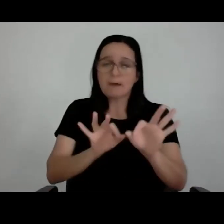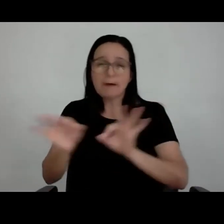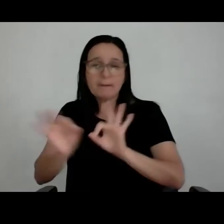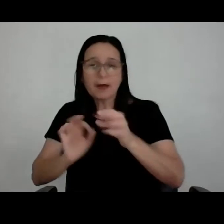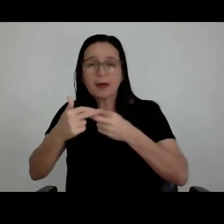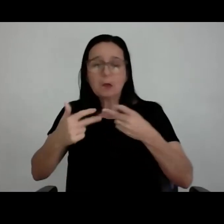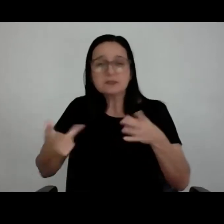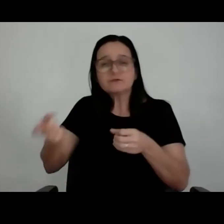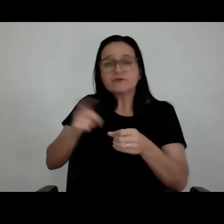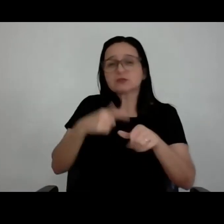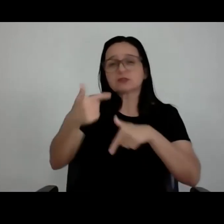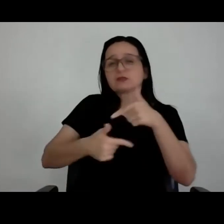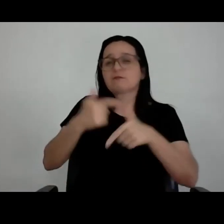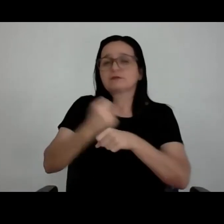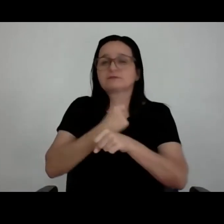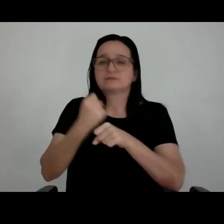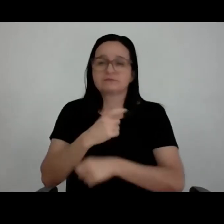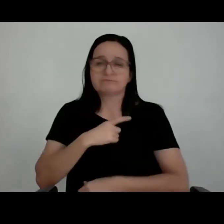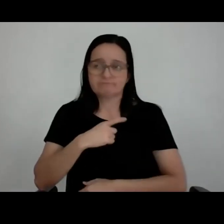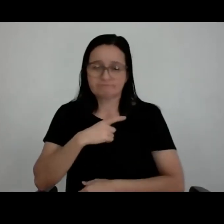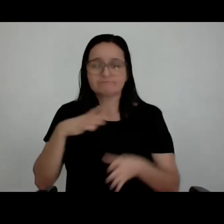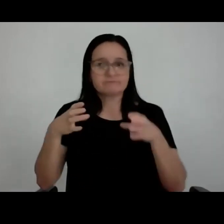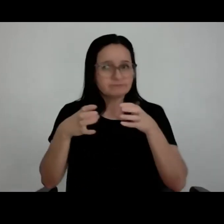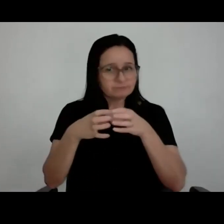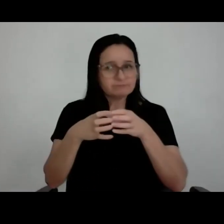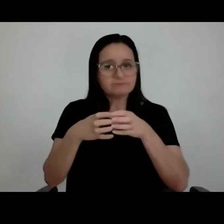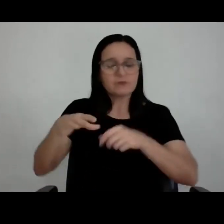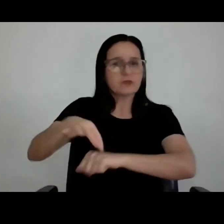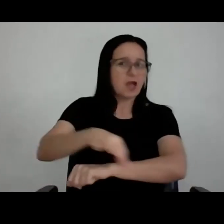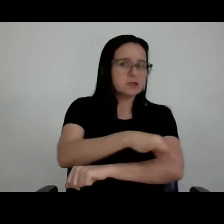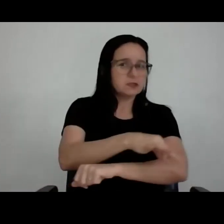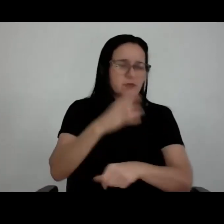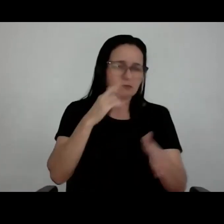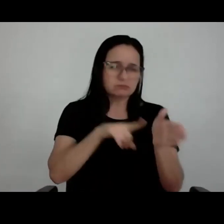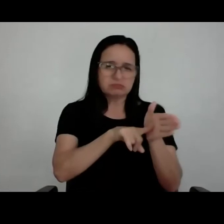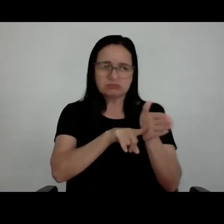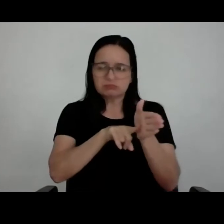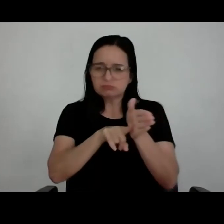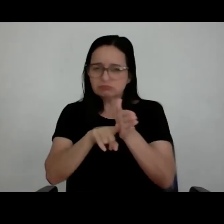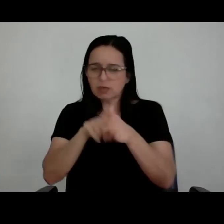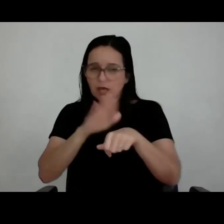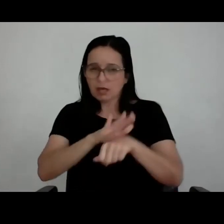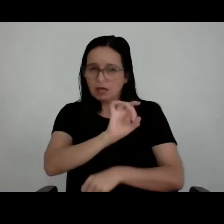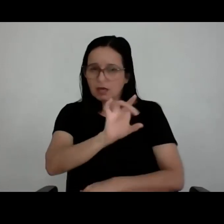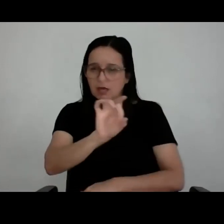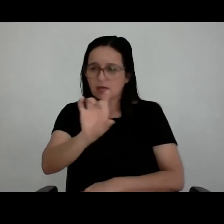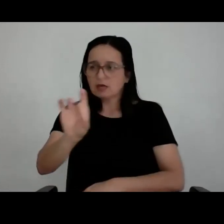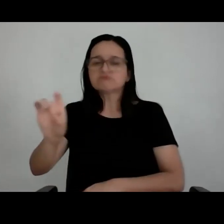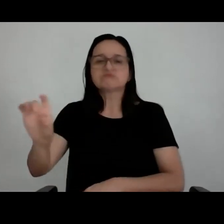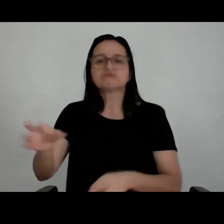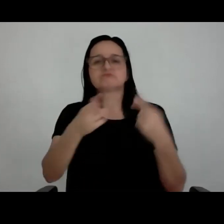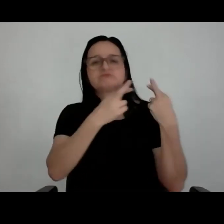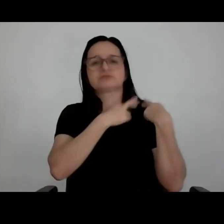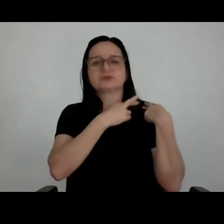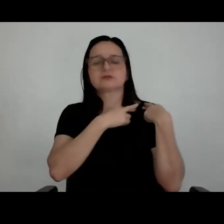construtivo, para voltar para a obra. Então, a equipe de arquitetura tinha que catalisar tudo isso, cada um com as suas responsabilidades, mas a gente fazia o que a gente chama de